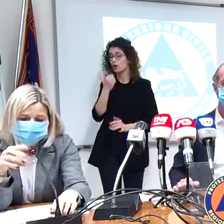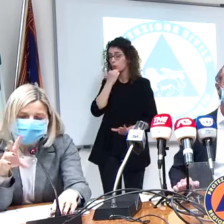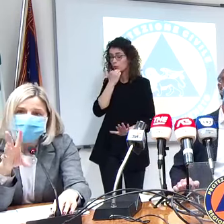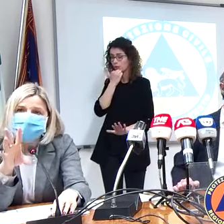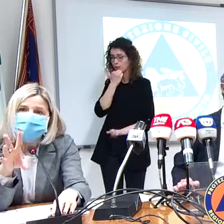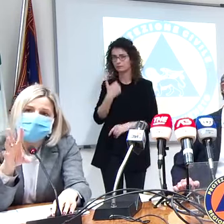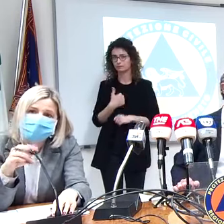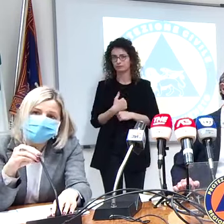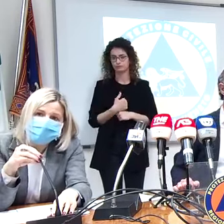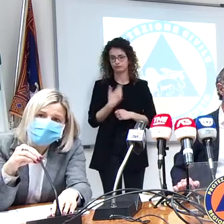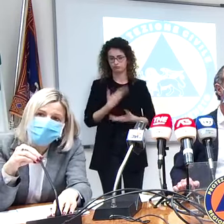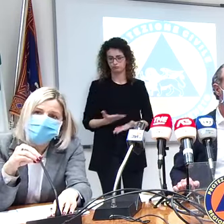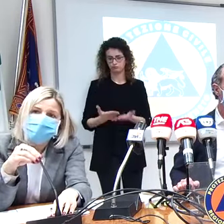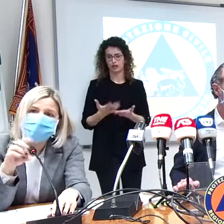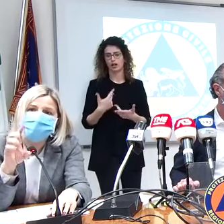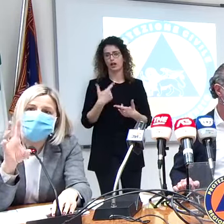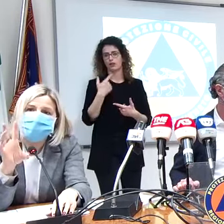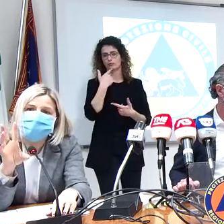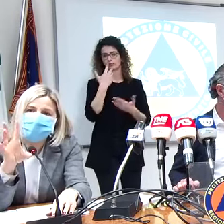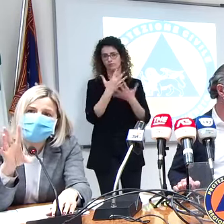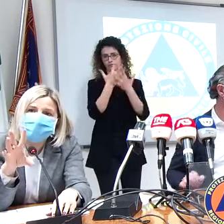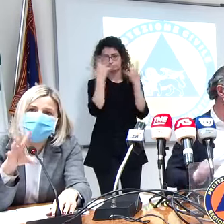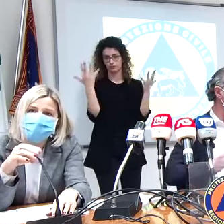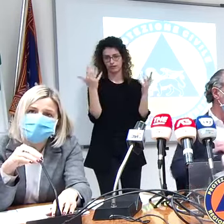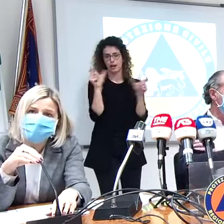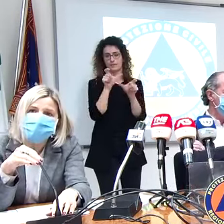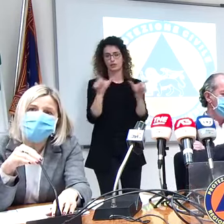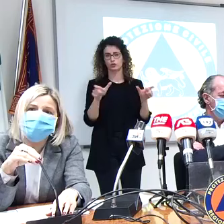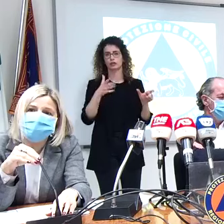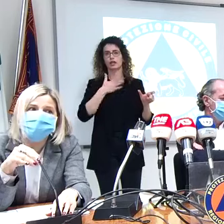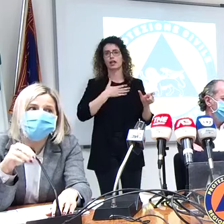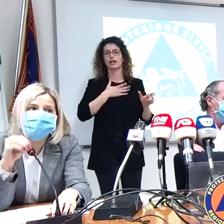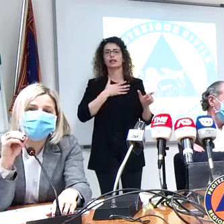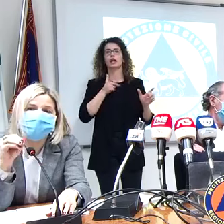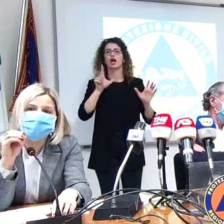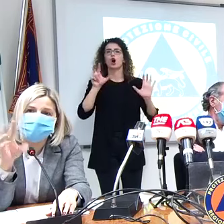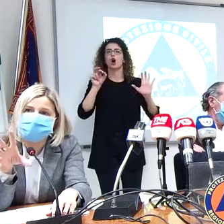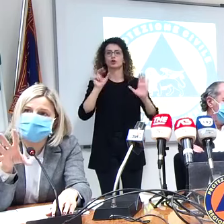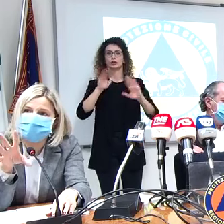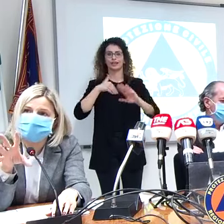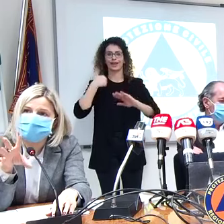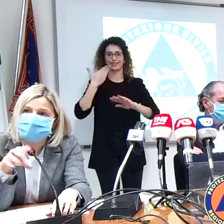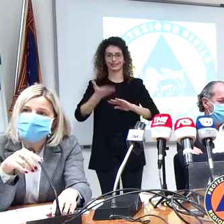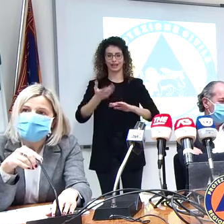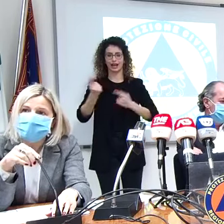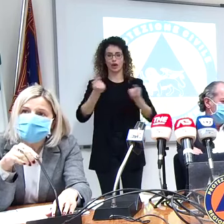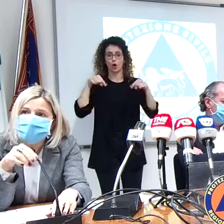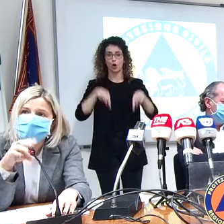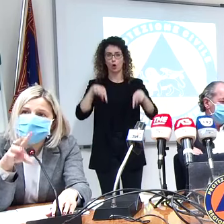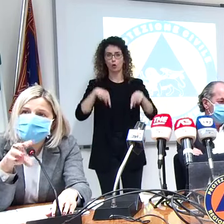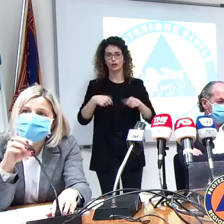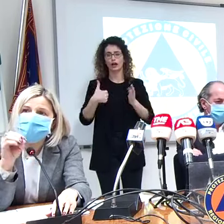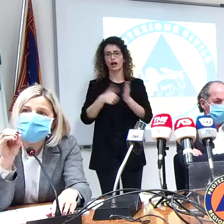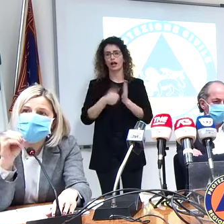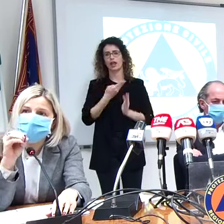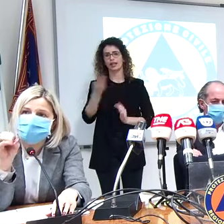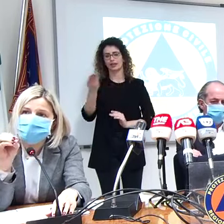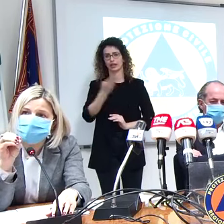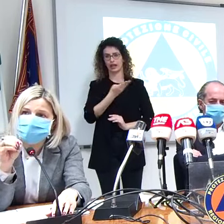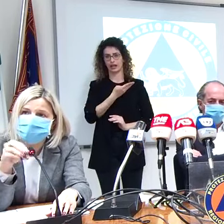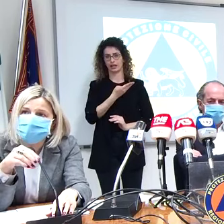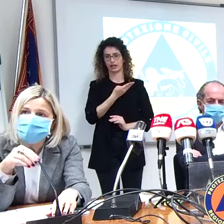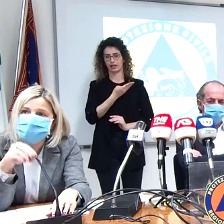No, no, allora, chiariamo. Gli over 80 in questo momento sono contattati con lettera e si stanno chiudendo le